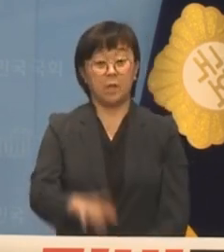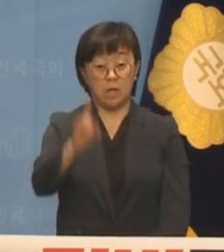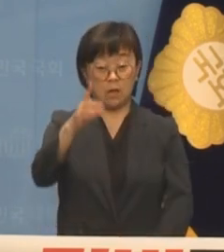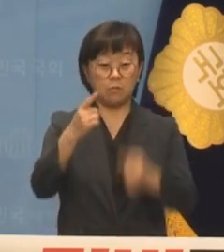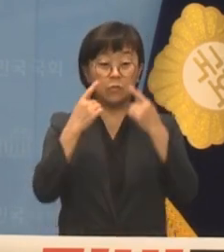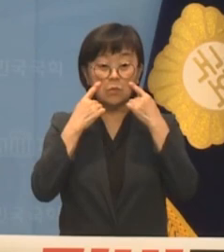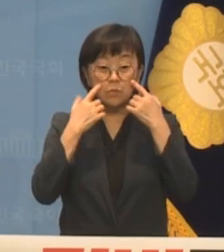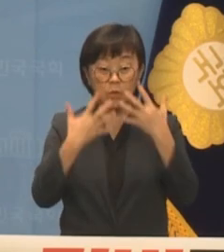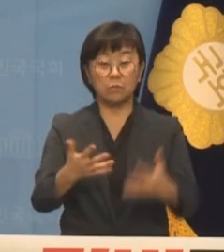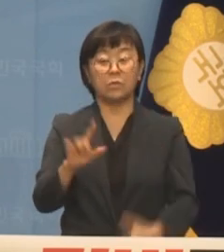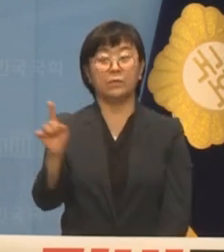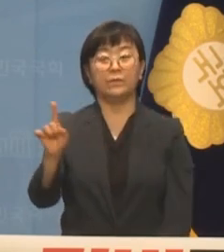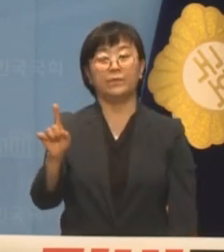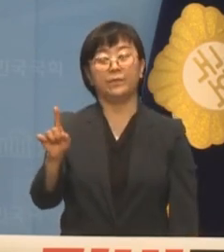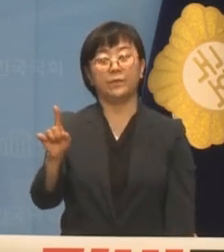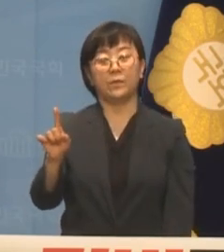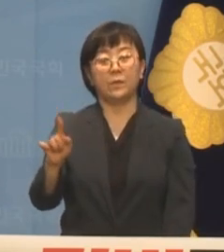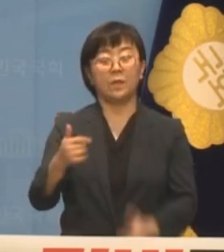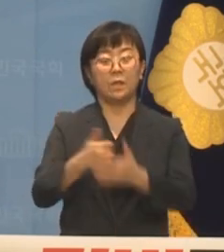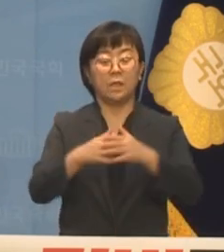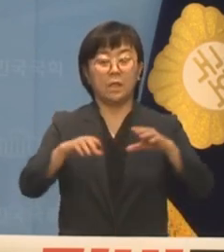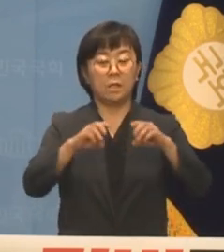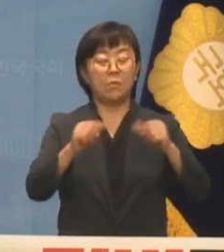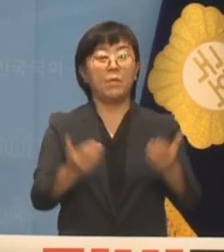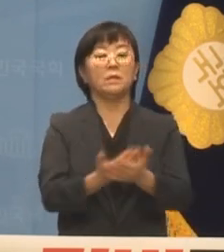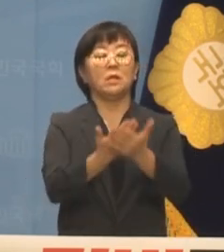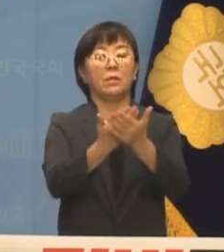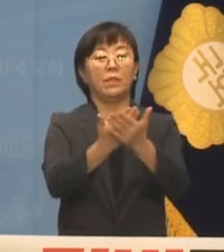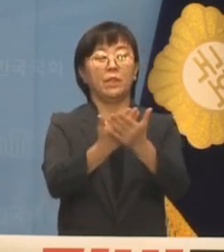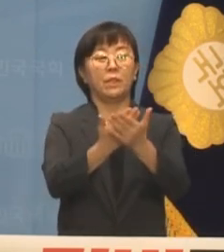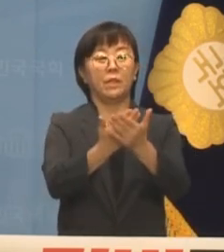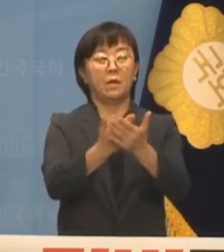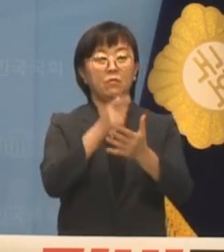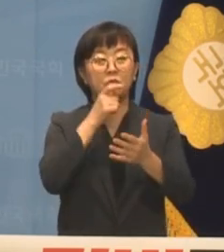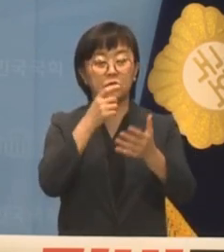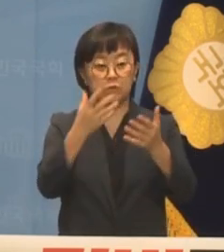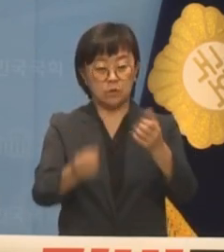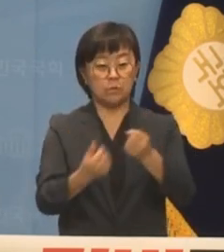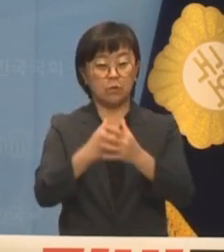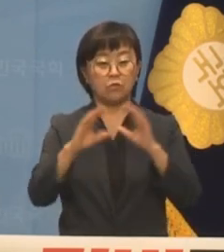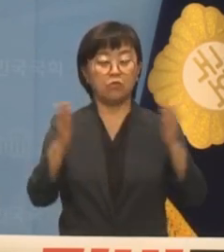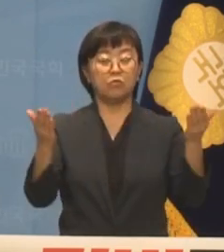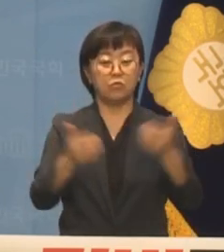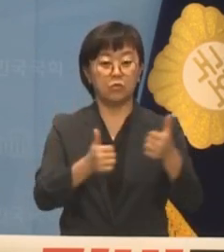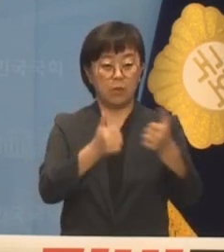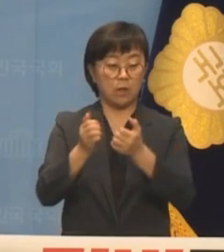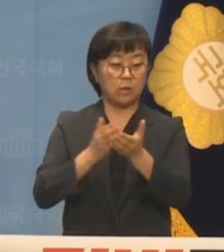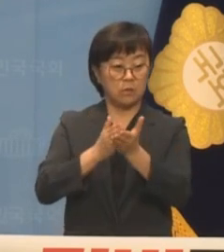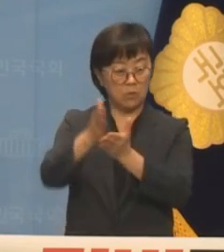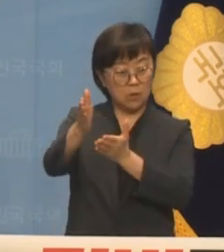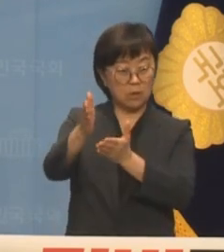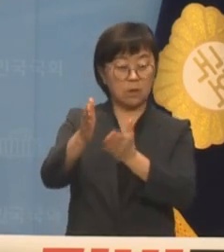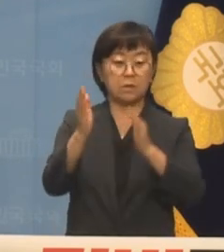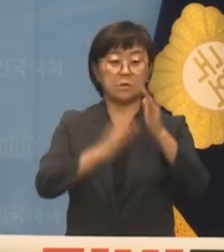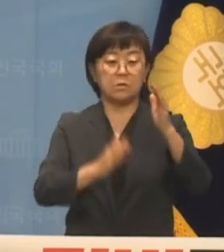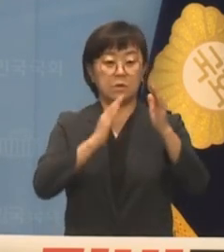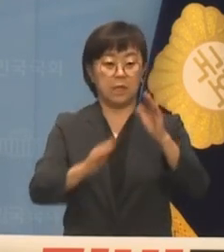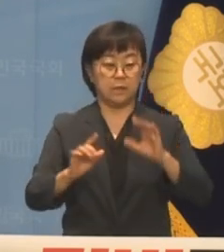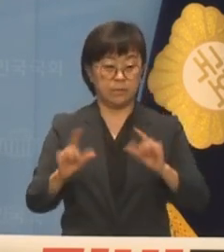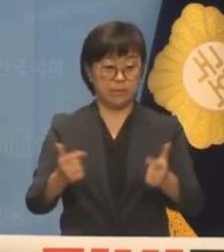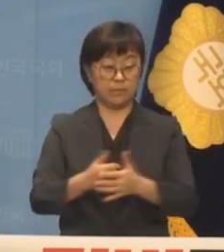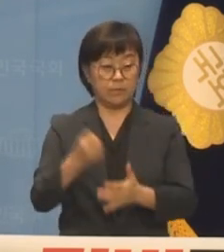분명한 사실은 지열발전물주입은 국무회의 통과라서 진행되는 것이 절대 아닙니다